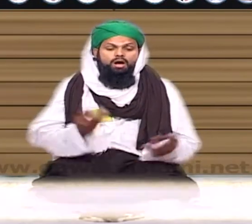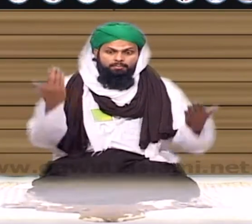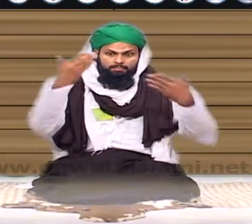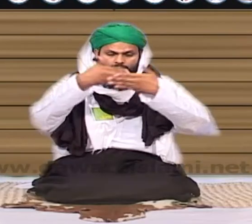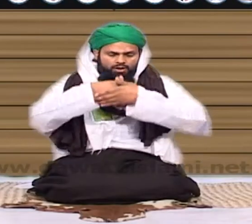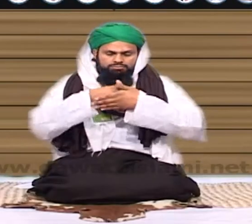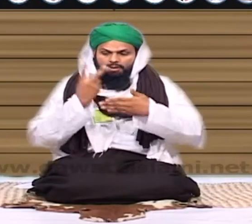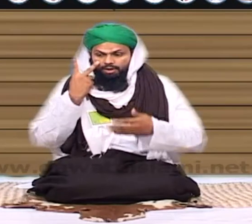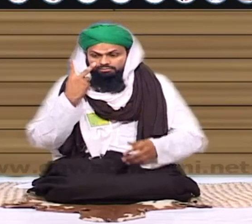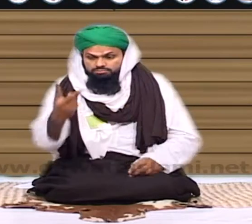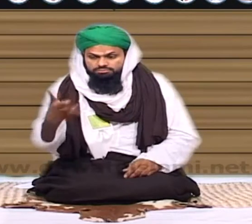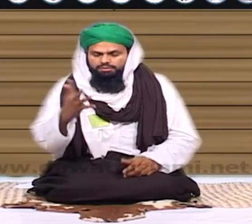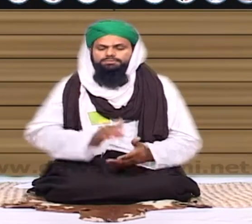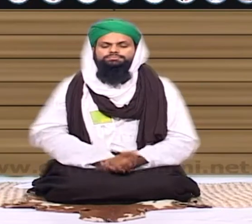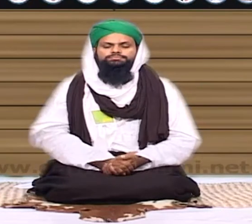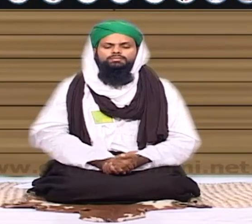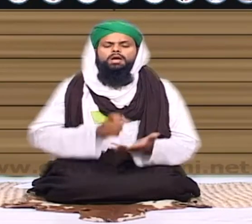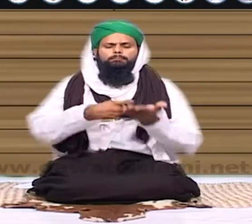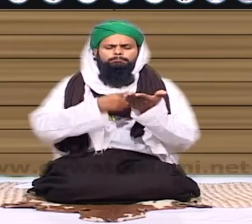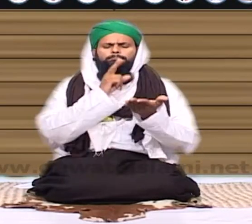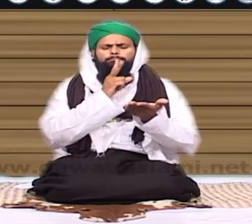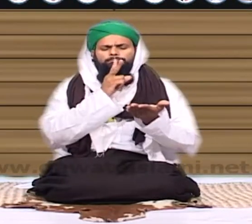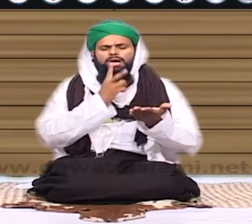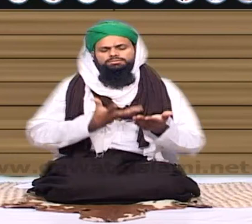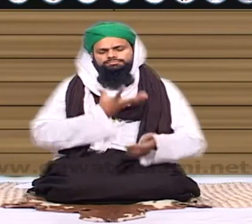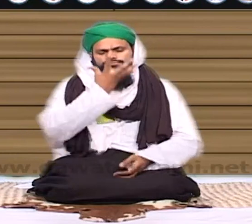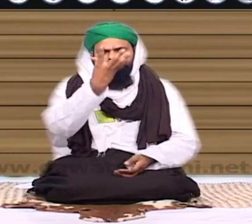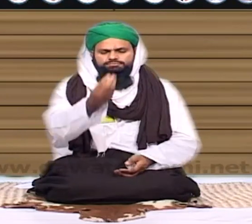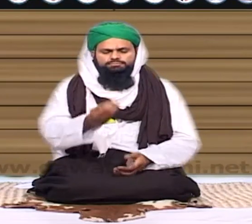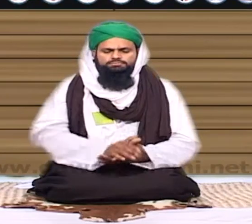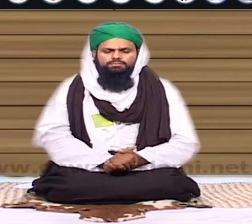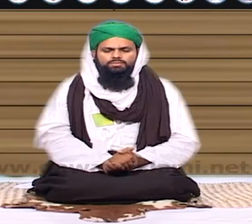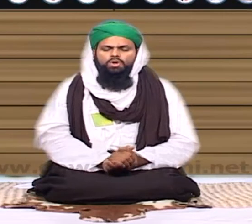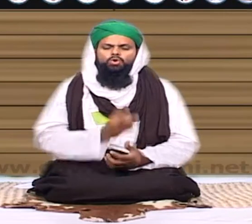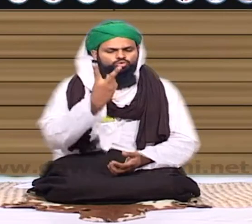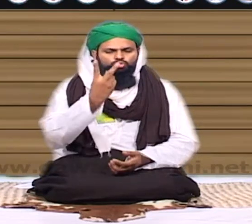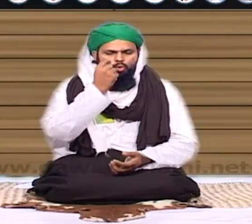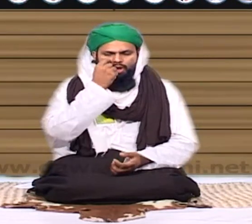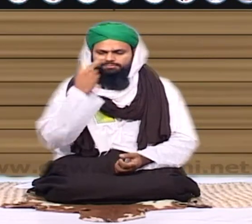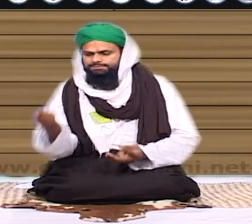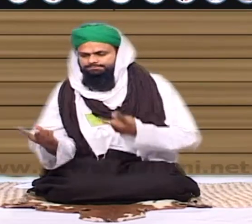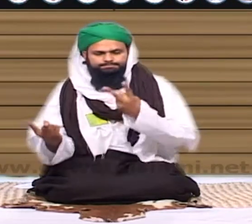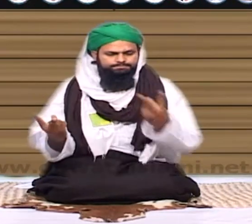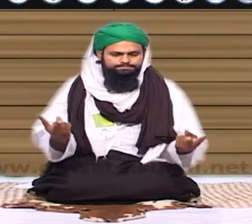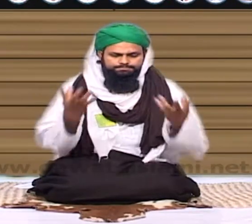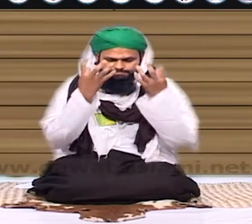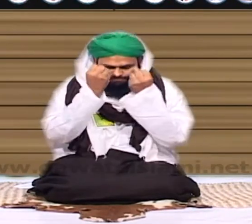تو یہ بردخ ہمیں نظر نہیں آتا اب مثال کے طور پر اس کے میں مثال آپ نے یہ سمجھا ہوں کہ دو آدمی سوئے میں